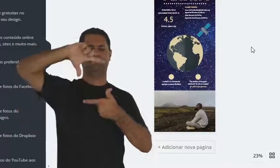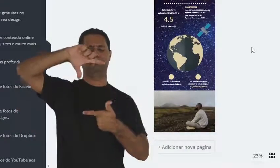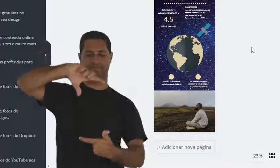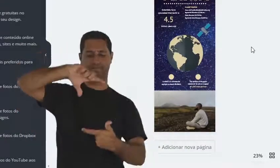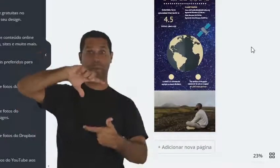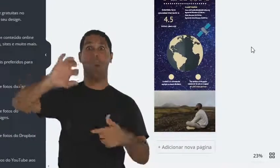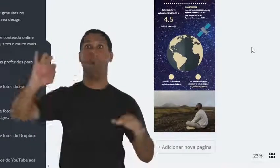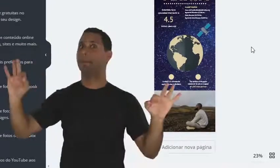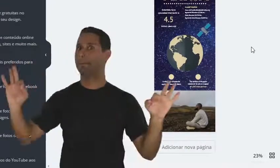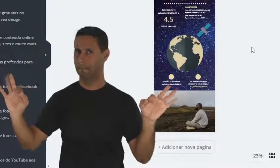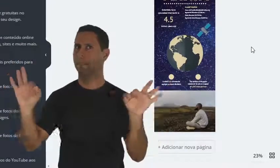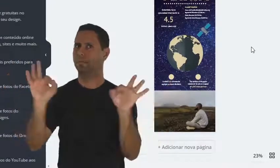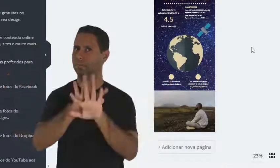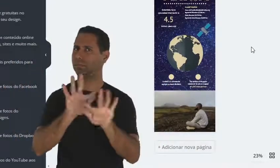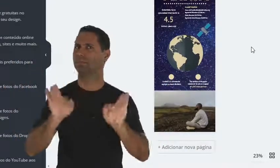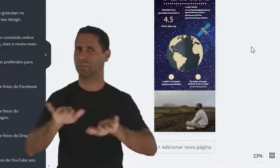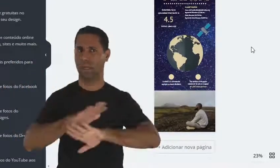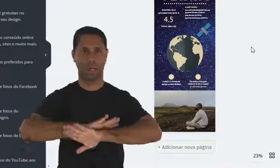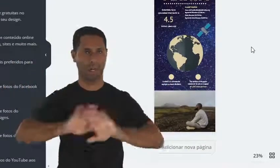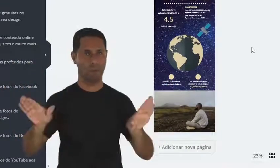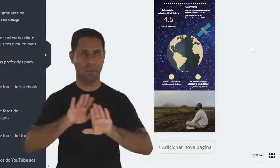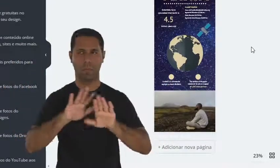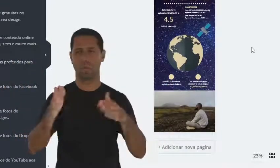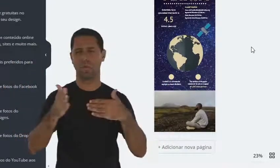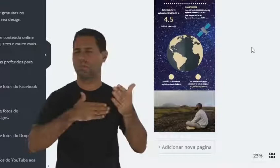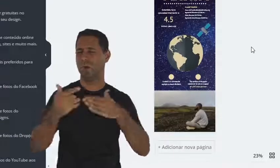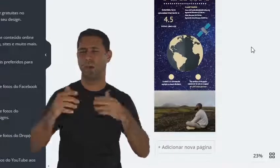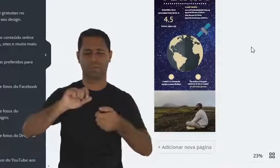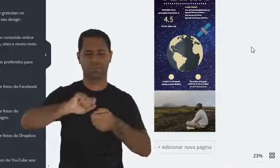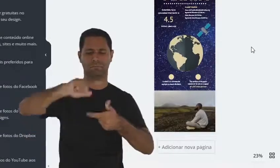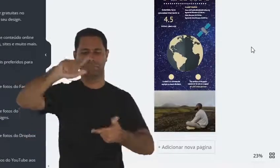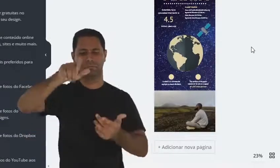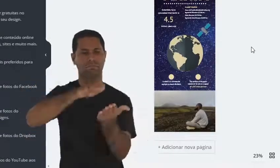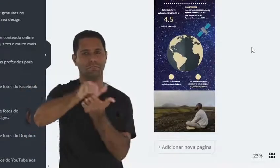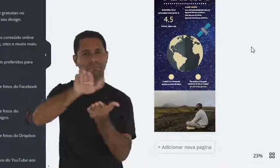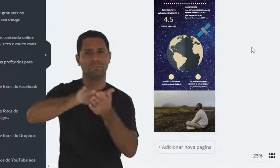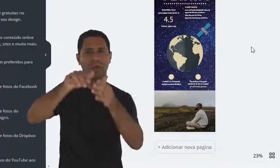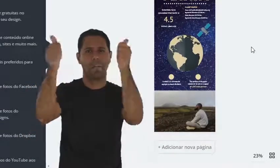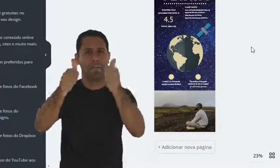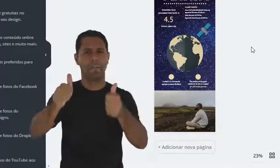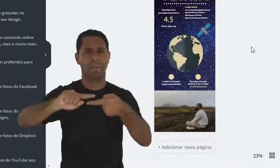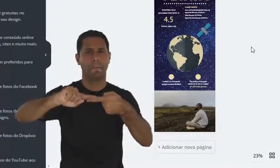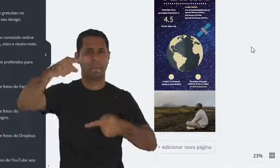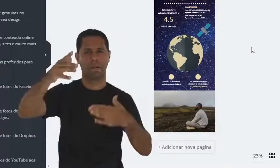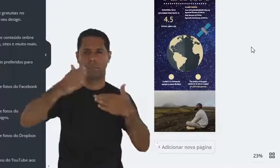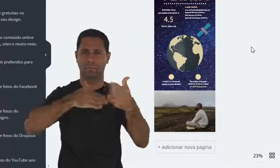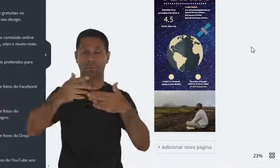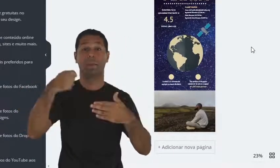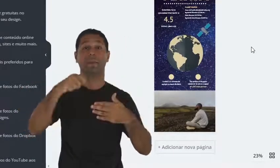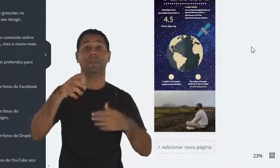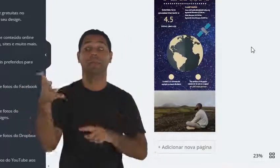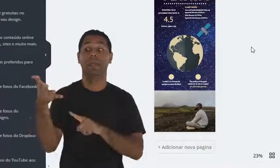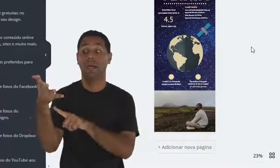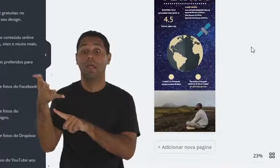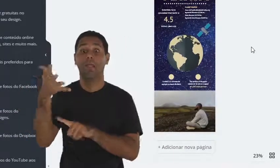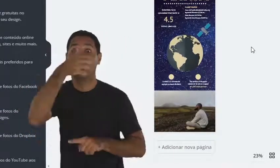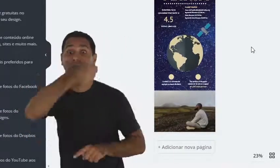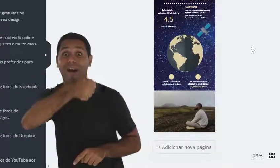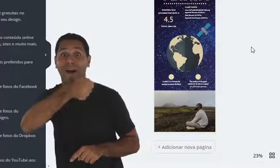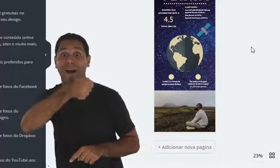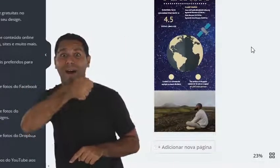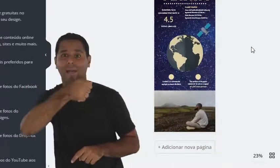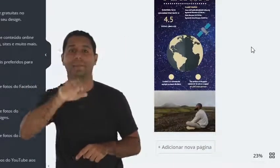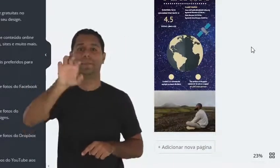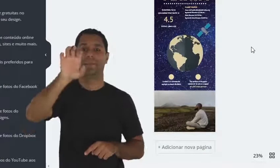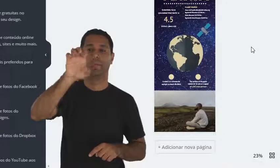fiz a minha arte, o meu infográfico, o meu cartaz, É a hora de eu exportar essa